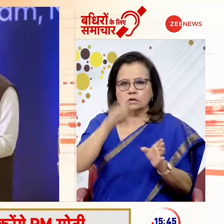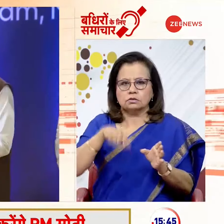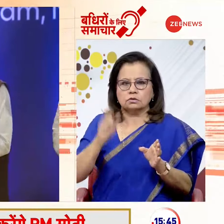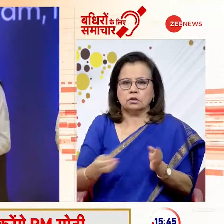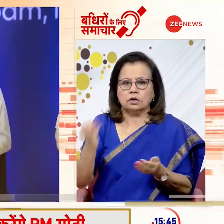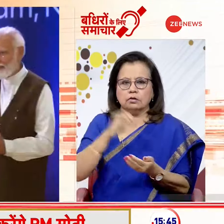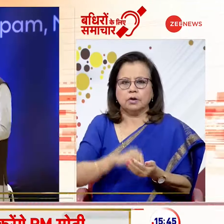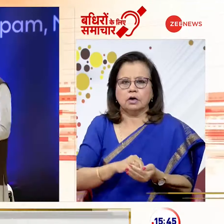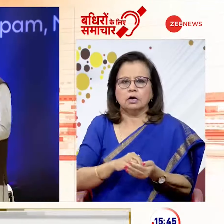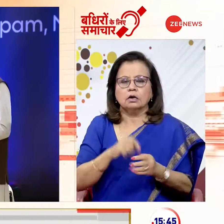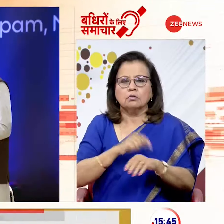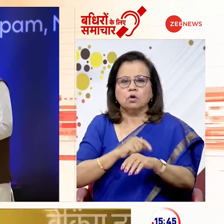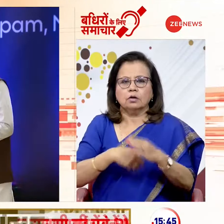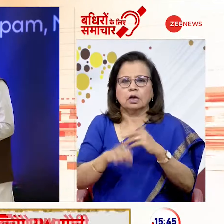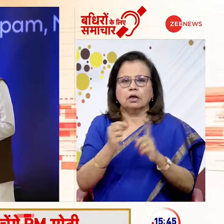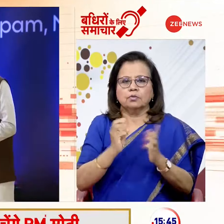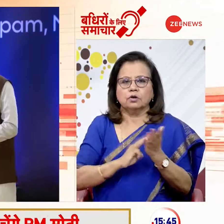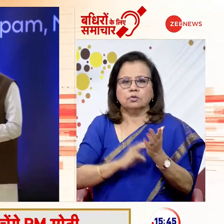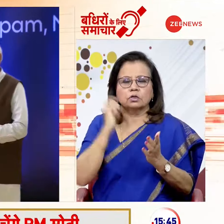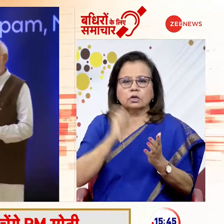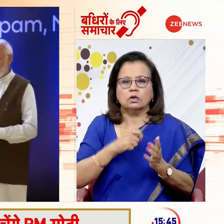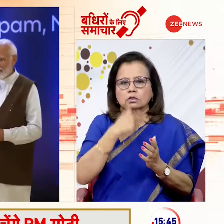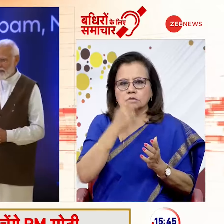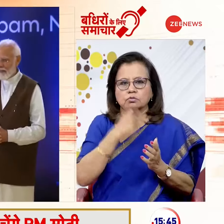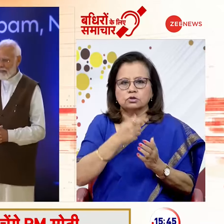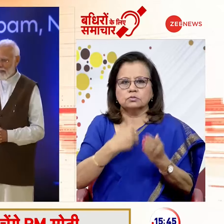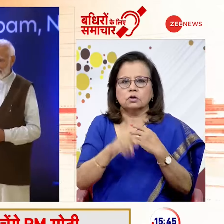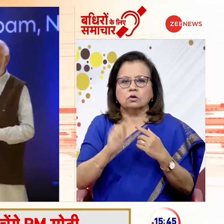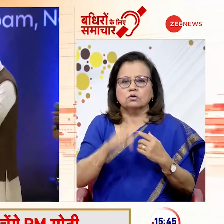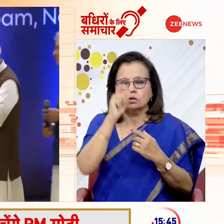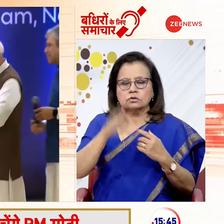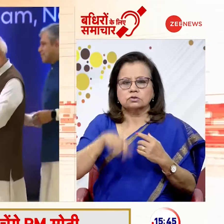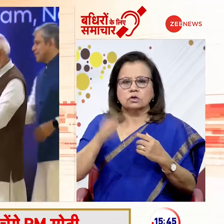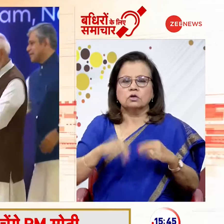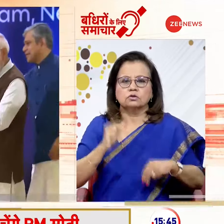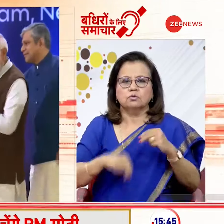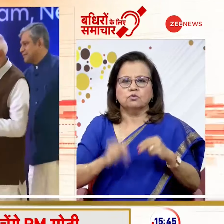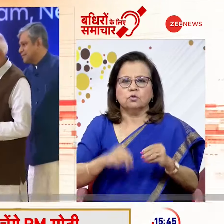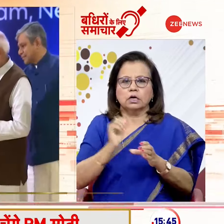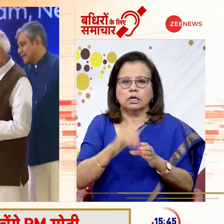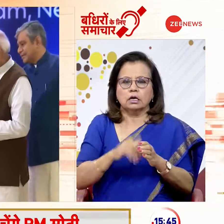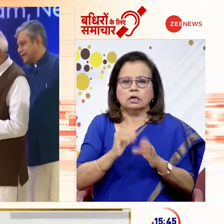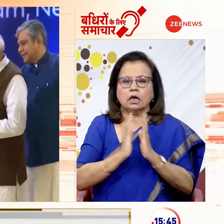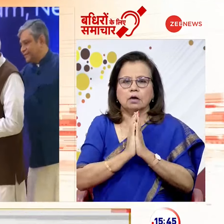मौके पर पियम मोदी ने लोगों को संबोधित भी किया और लोगों से चुनाओं में वोट डालने की अपील की